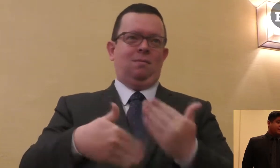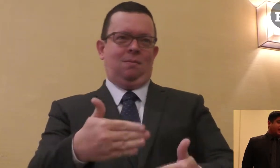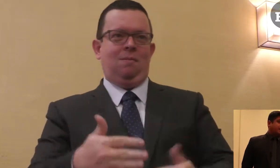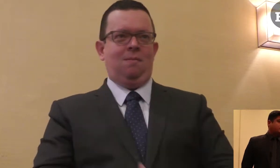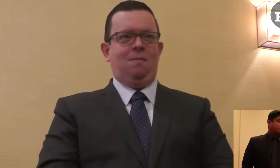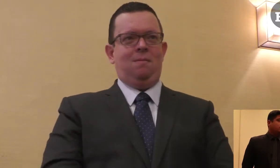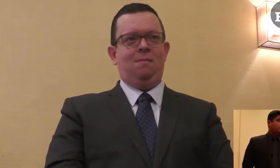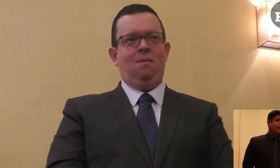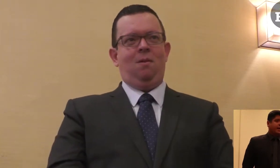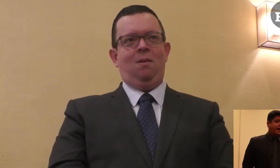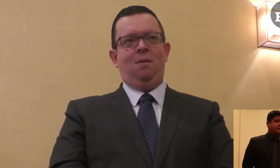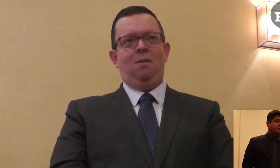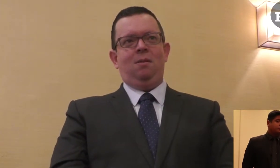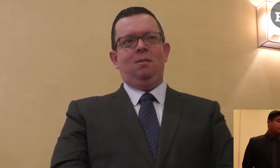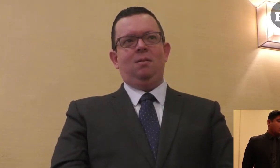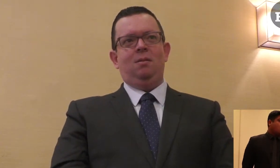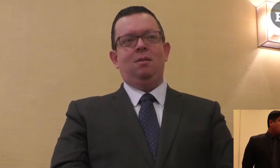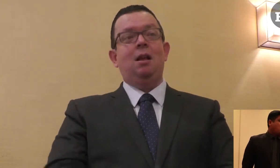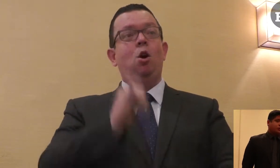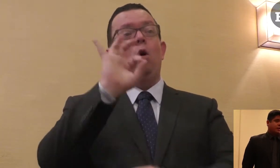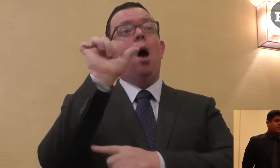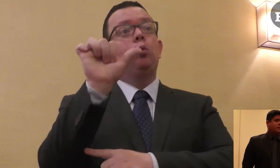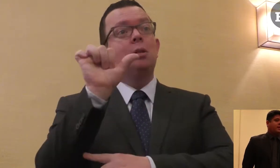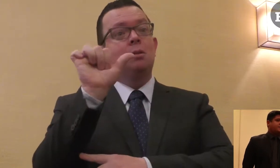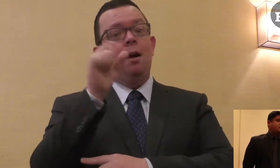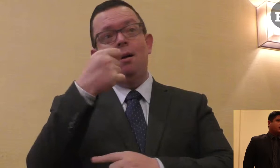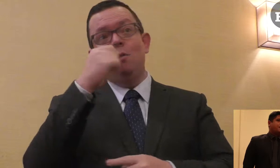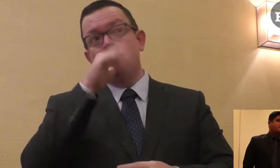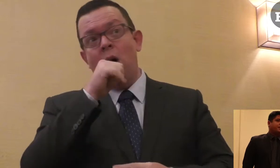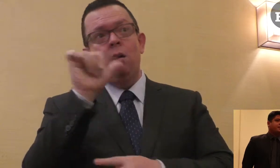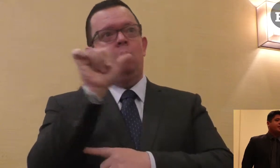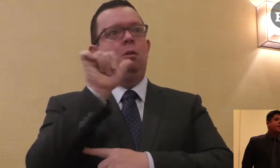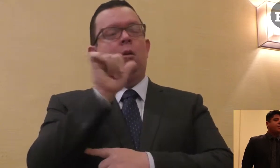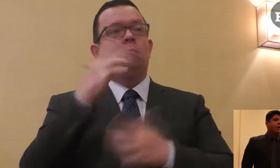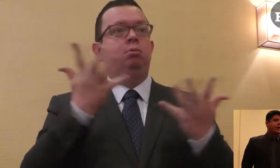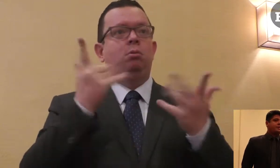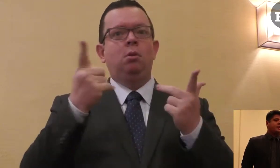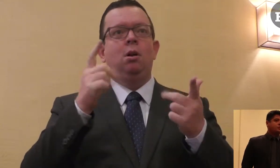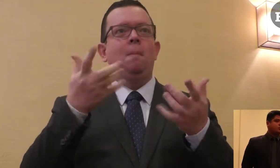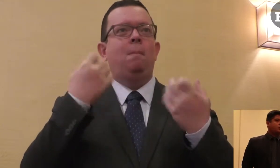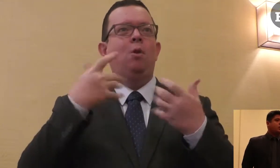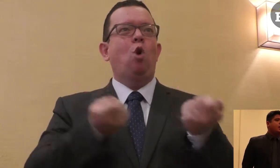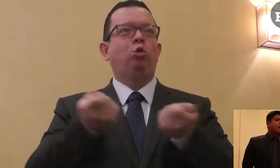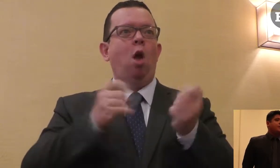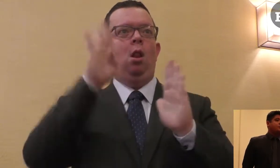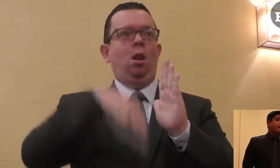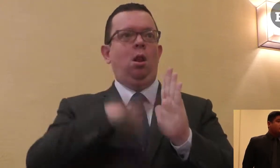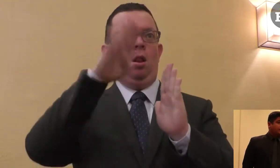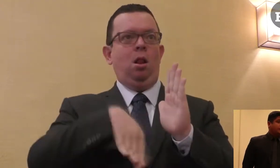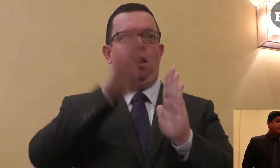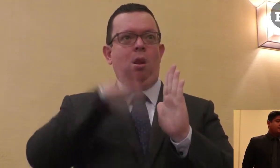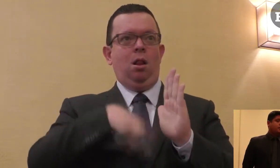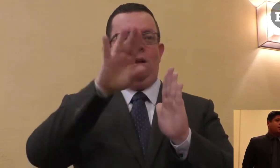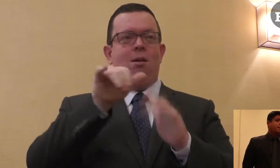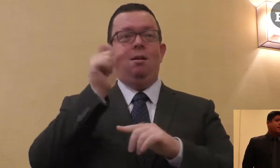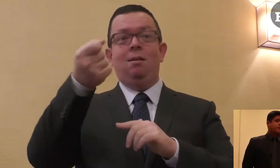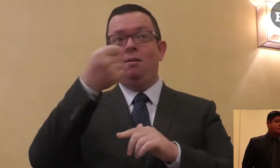pueden verse afectada su salud por escaras u otras afecciones precisamente por la carencia de insumos. Las personas